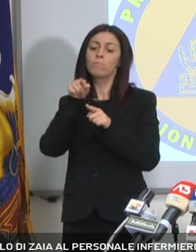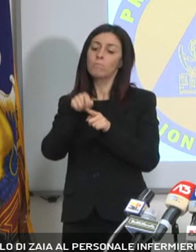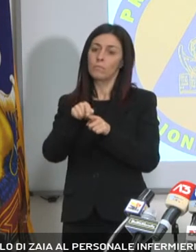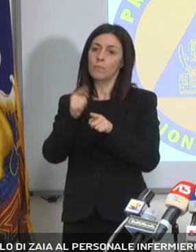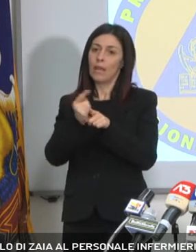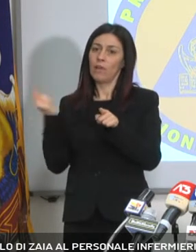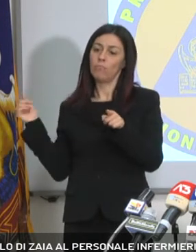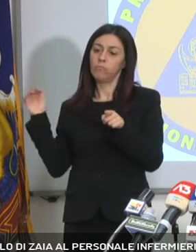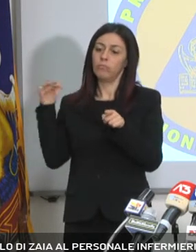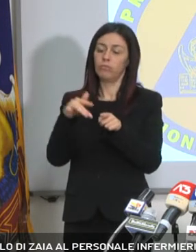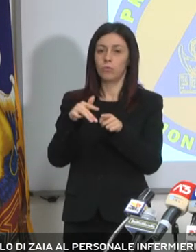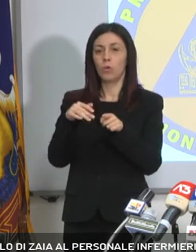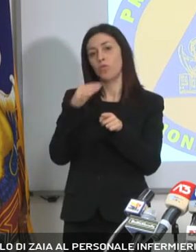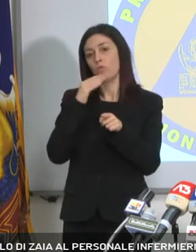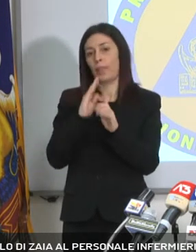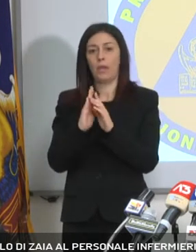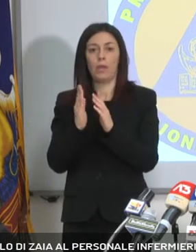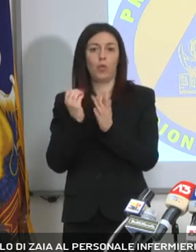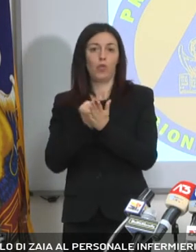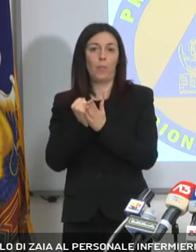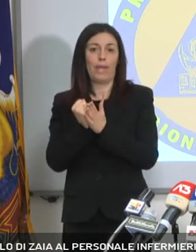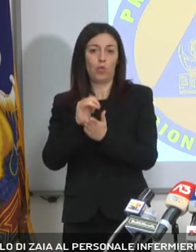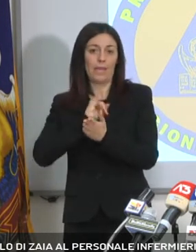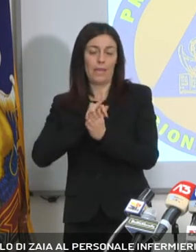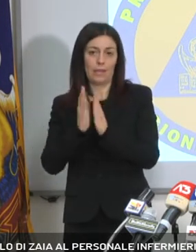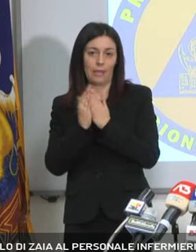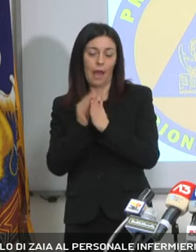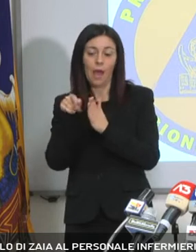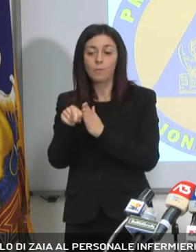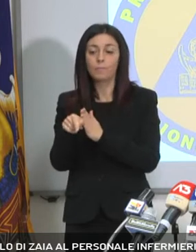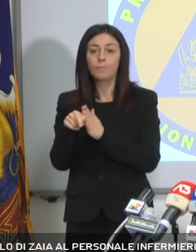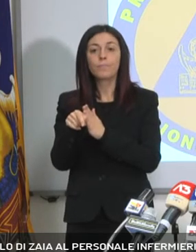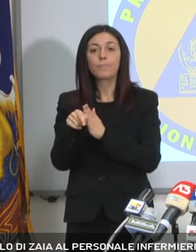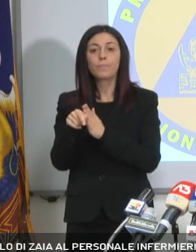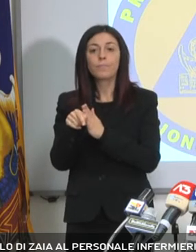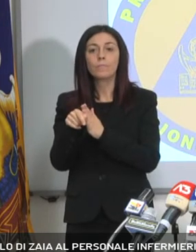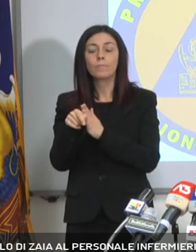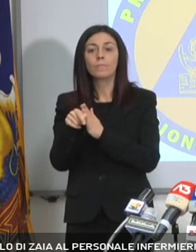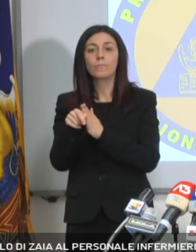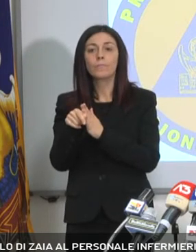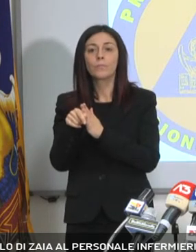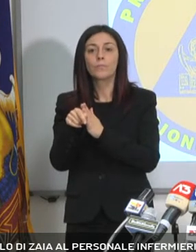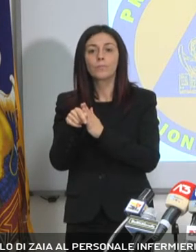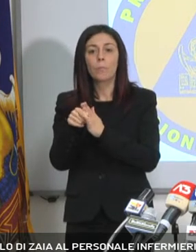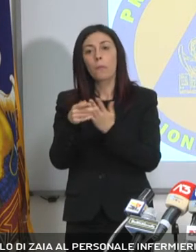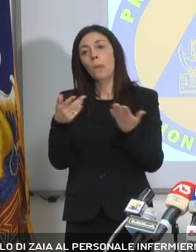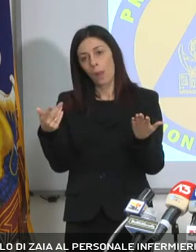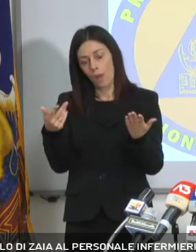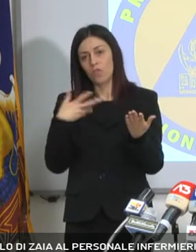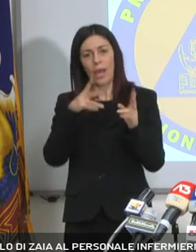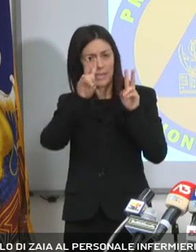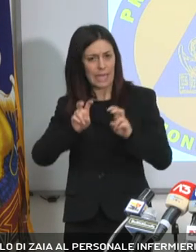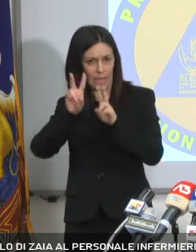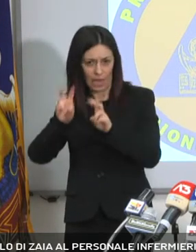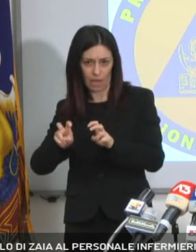Sirechi, basta una carta d'identità per verificare che sia in questa fascia d'età, e verrà